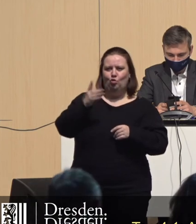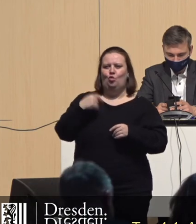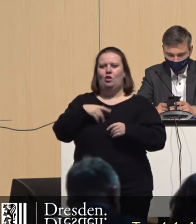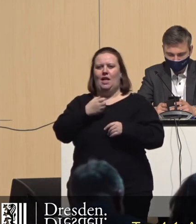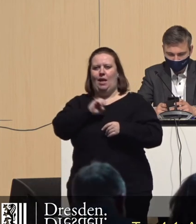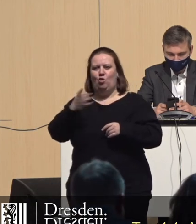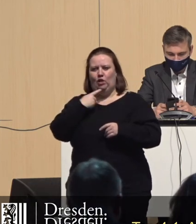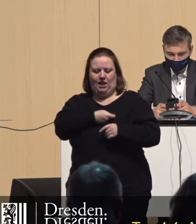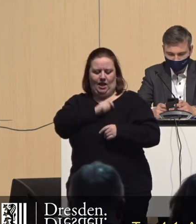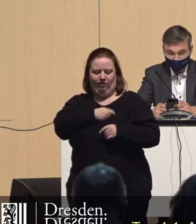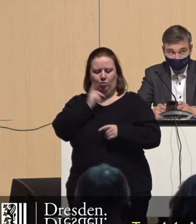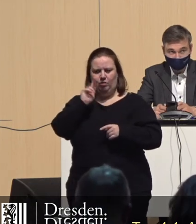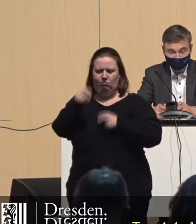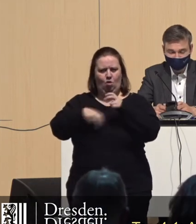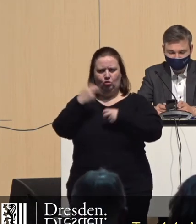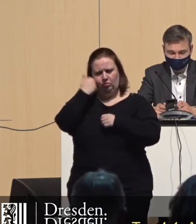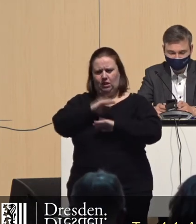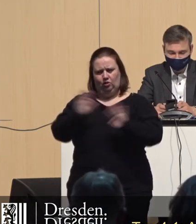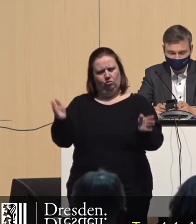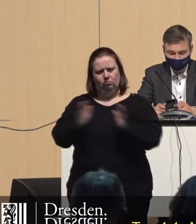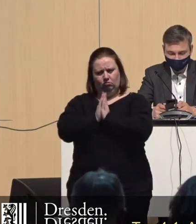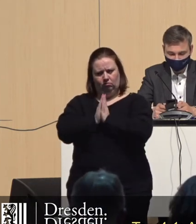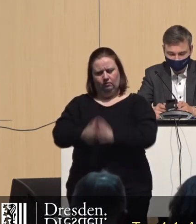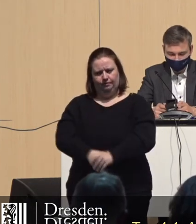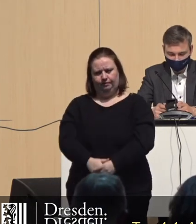missbrauchen Sie ihn nicht für Ihre Belange hier. Das kann sich nicht mehr beähren.